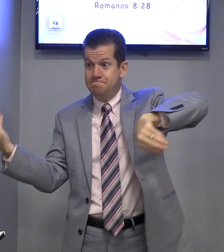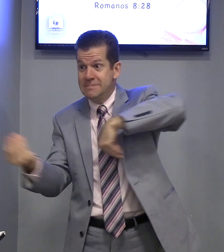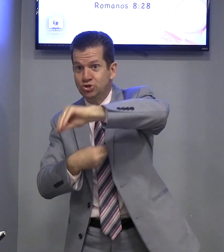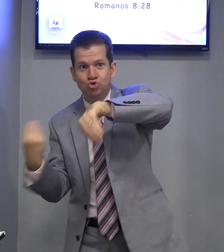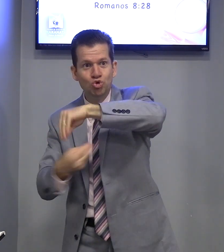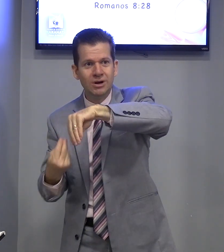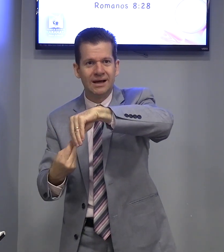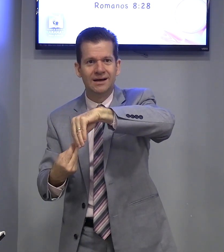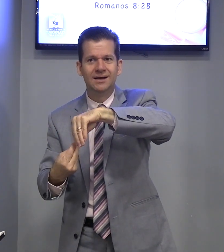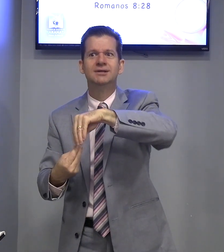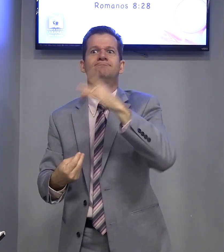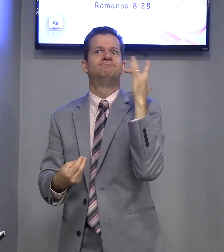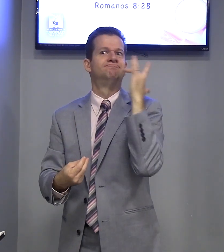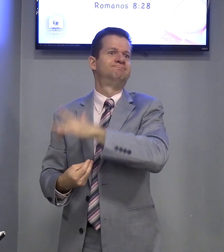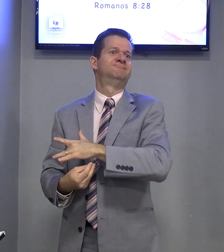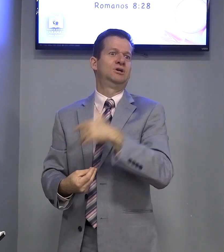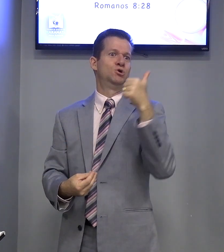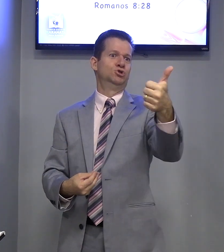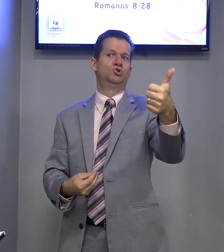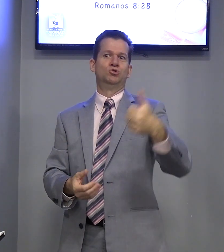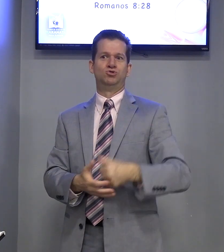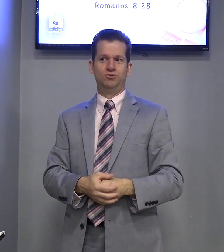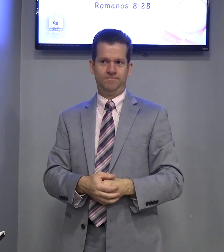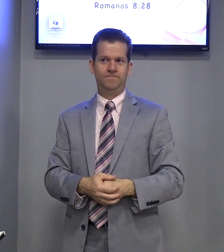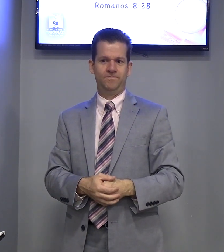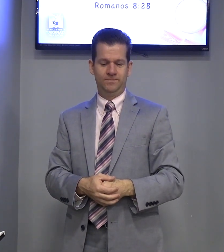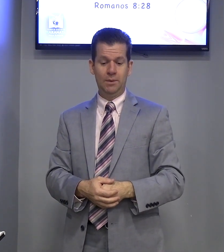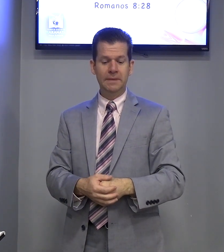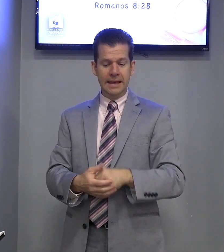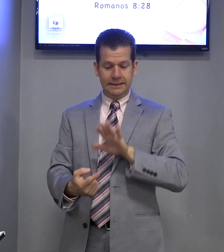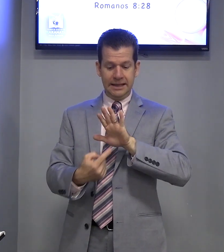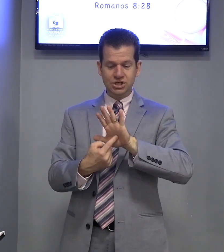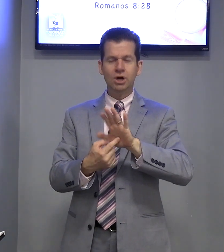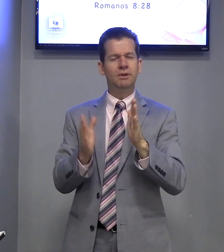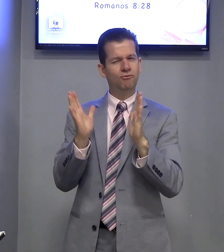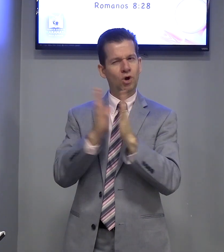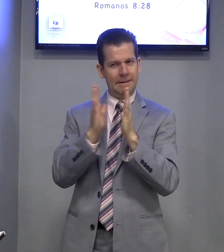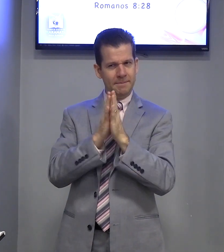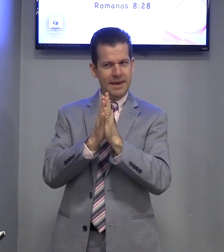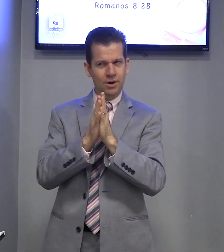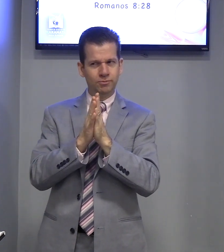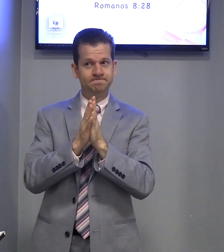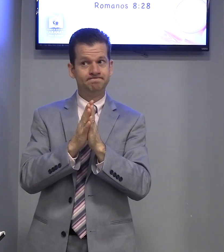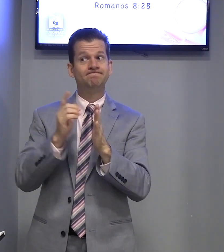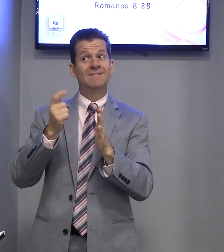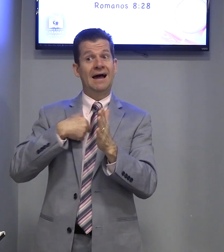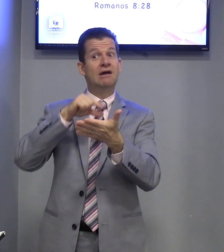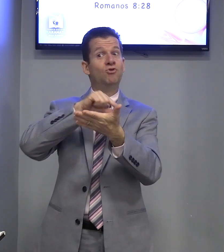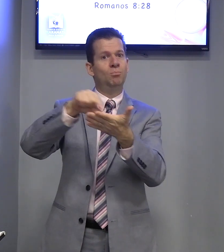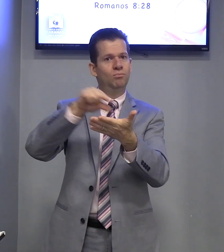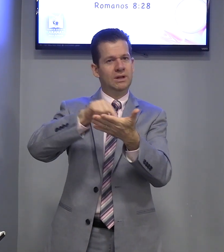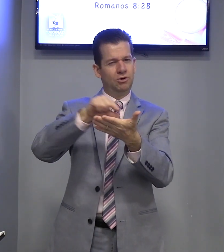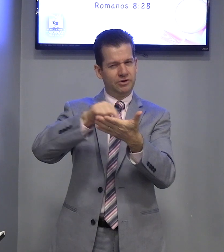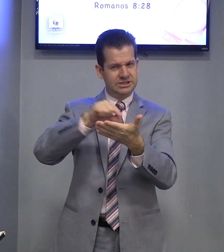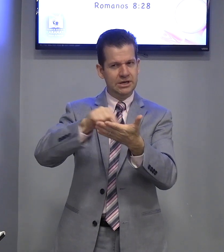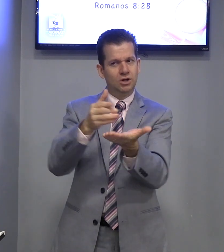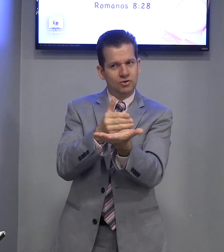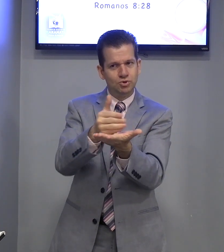Mas, mistura. O que é gostoso? Então, deixa. Eu vou orar primeiro. Aí, vou ler o versículo. Nós vamos